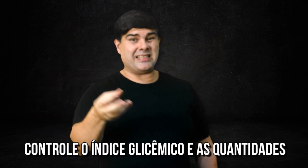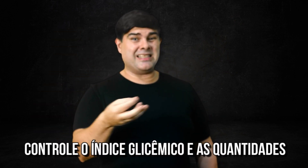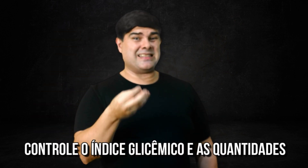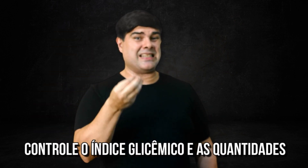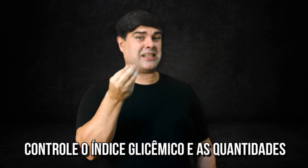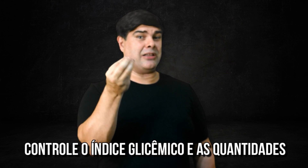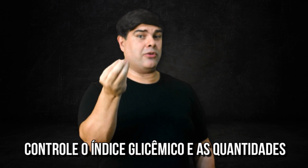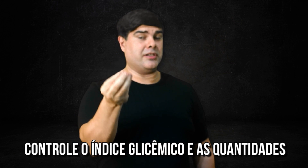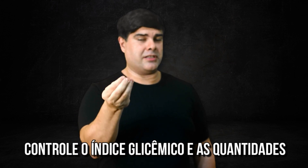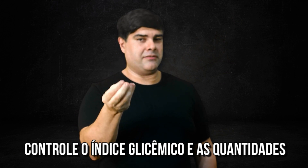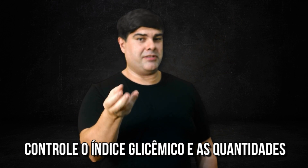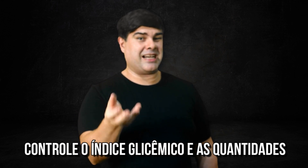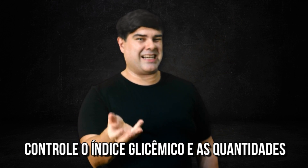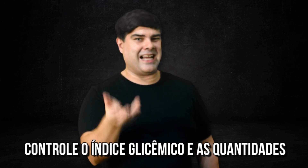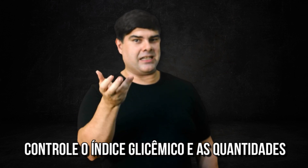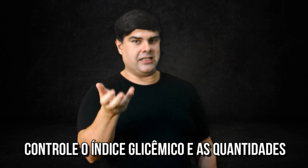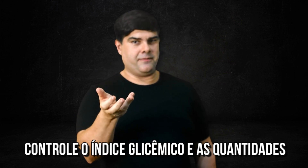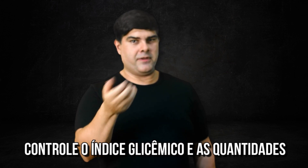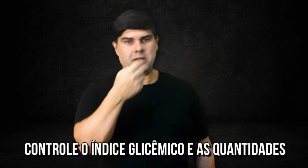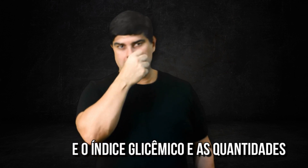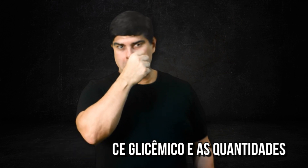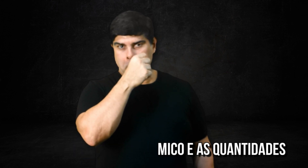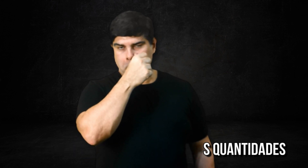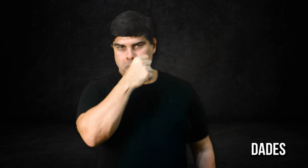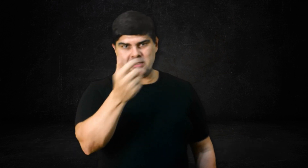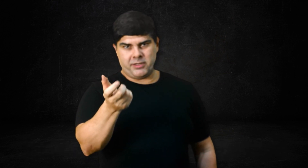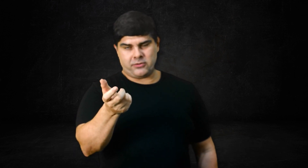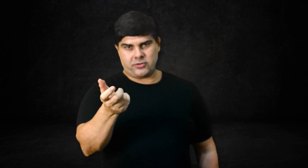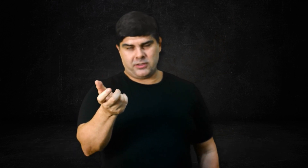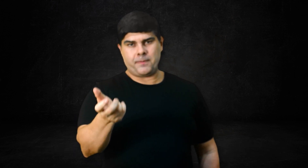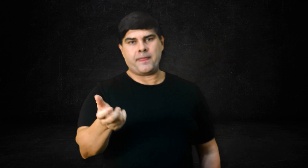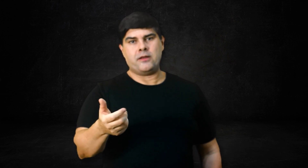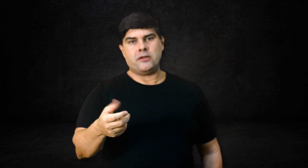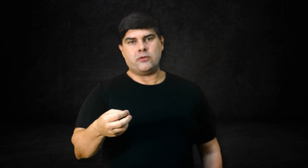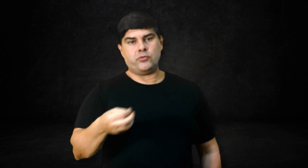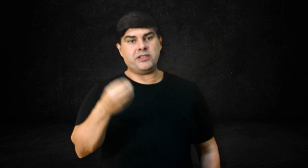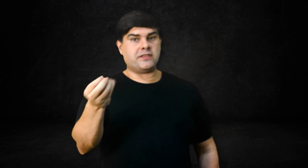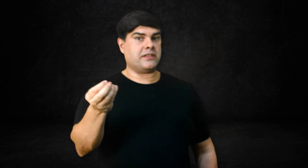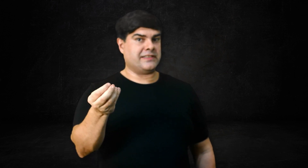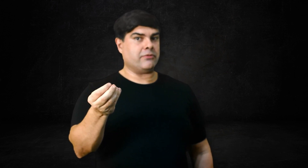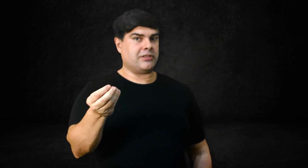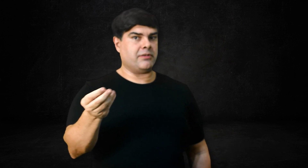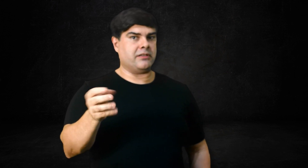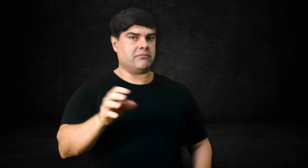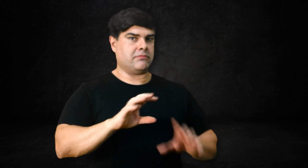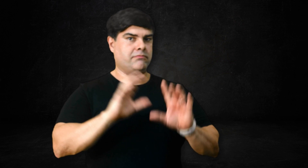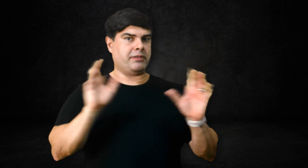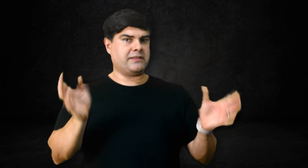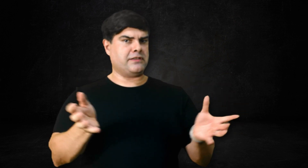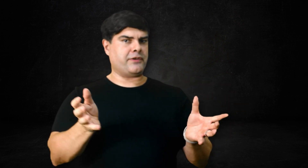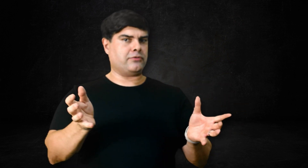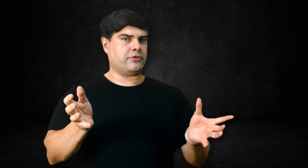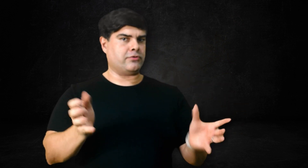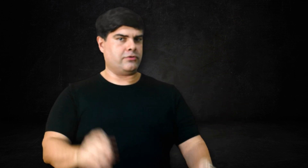densidade calórica e a carga dos alimentos. E o índice glicêmico também. Pense nesses fatores todos.